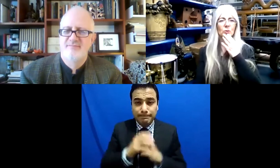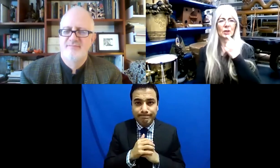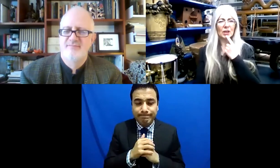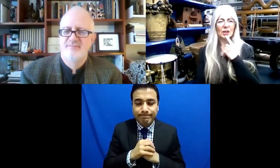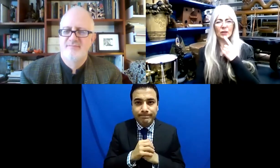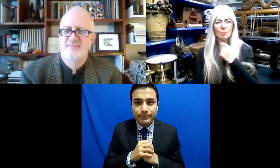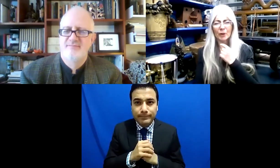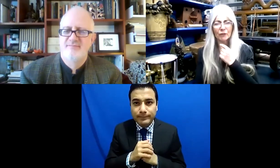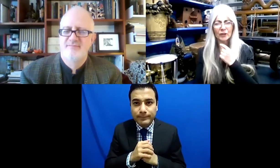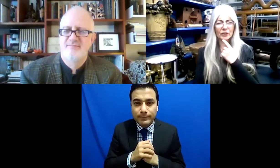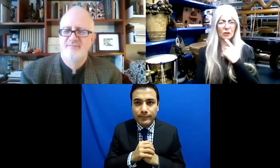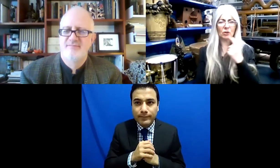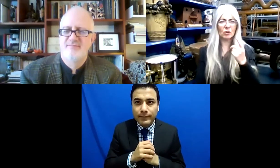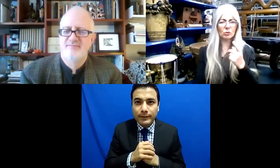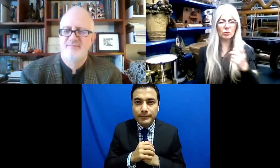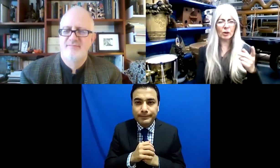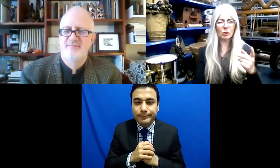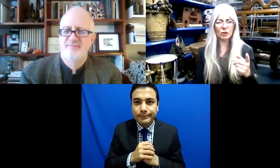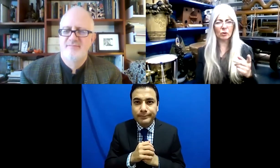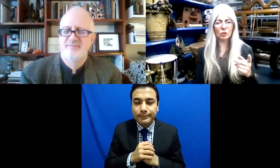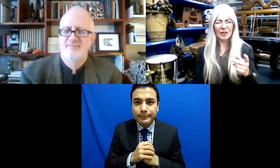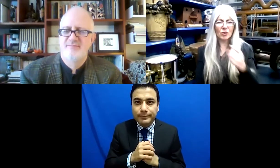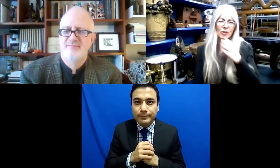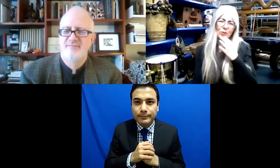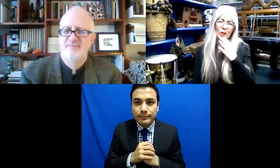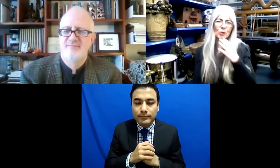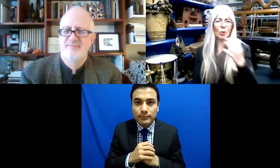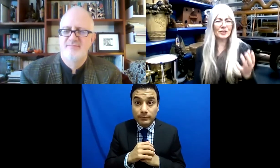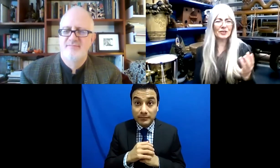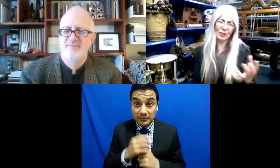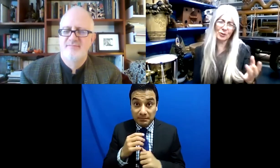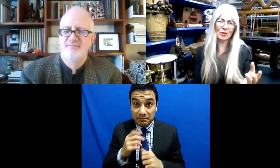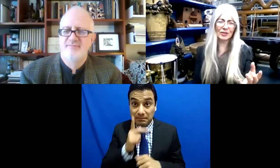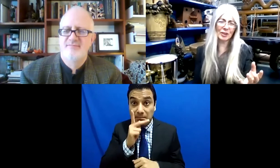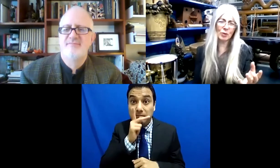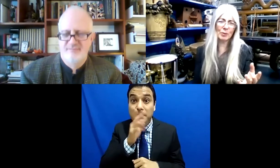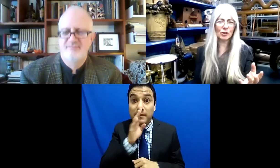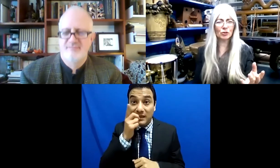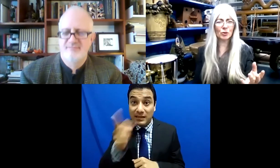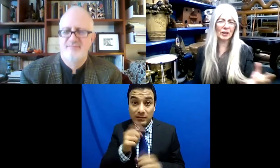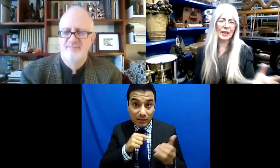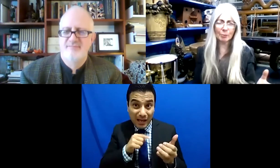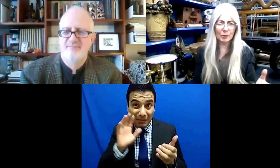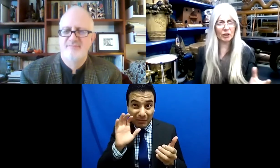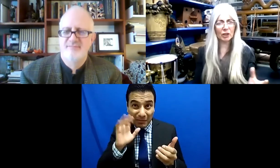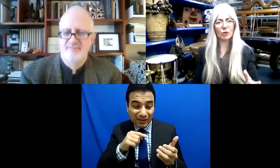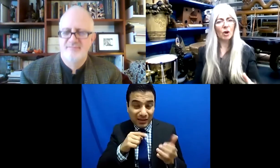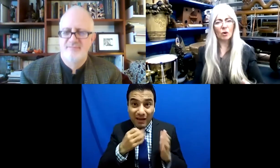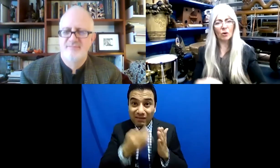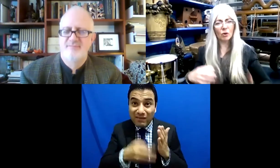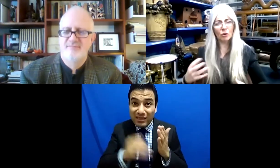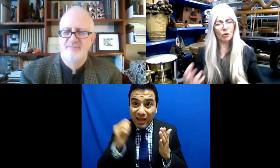no dicen a mi bebé es imperfecto, no lo quiero